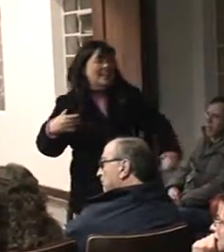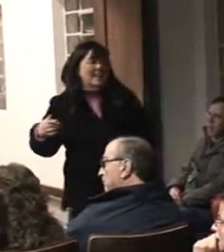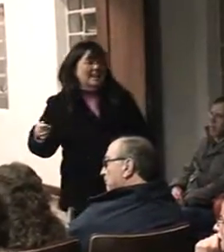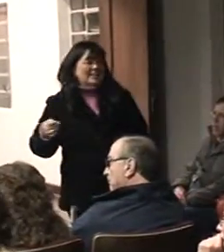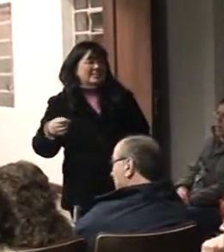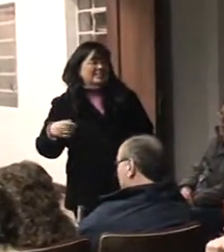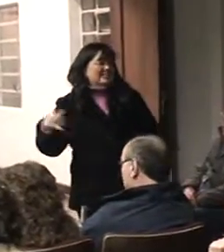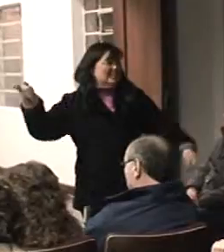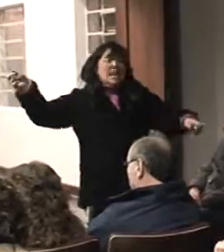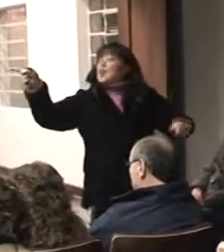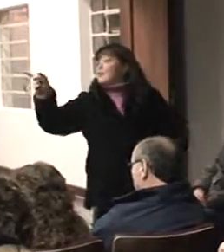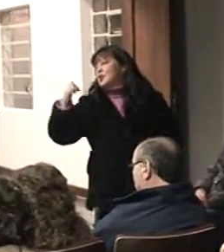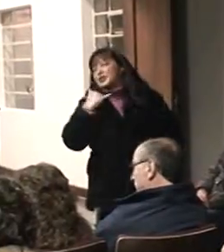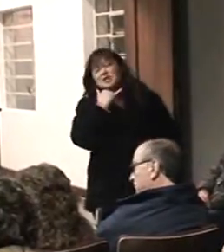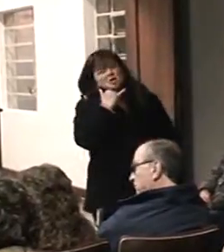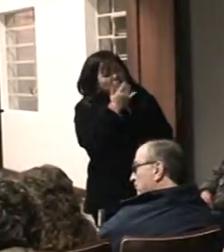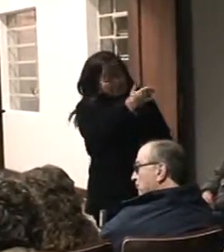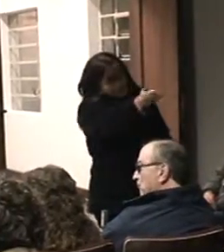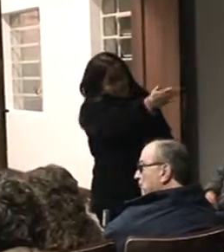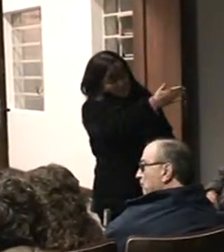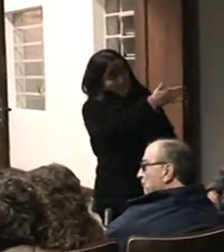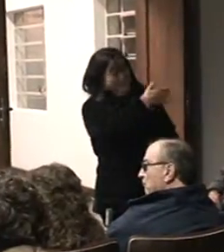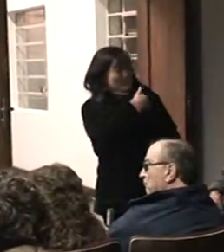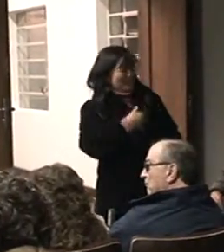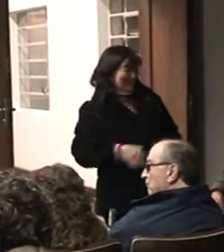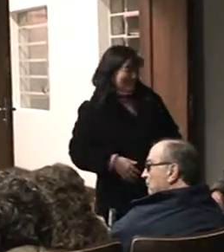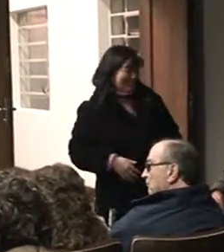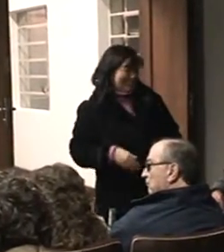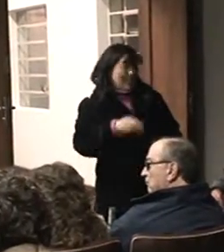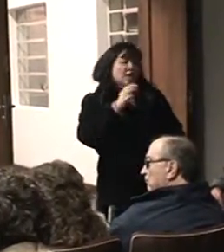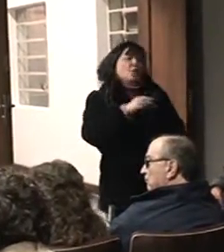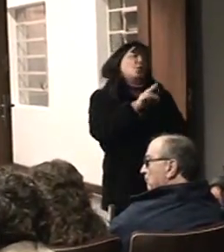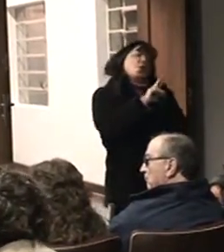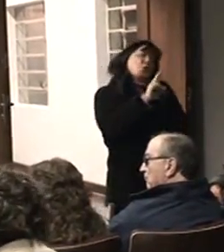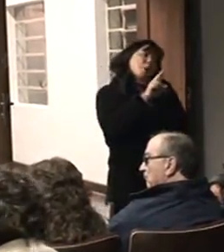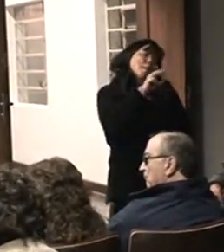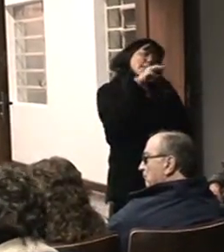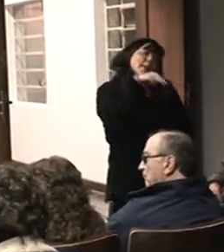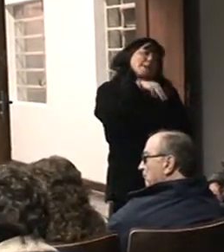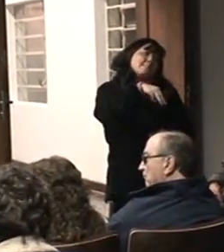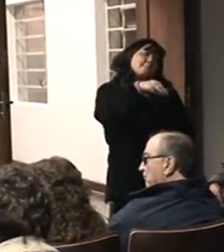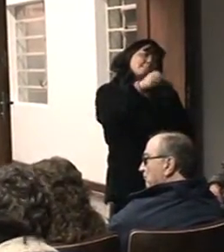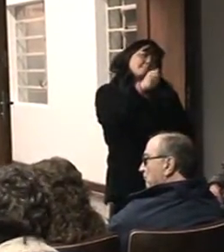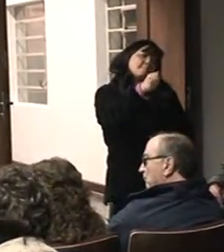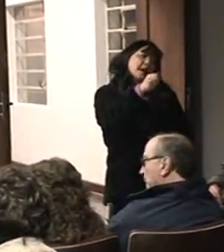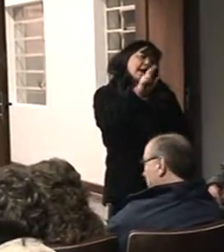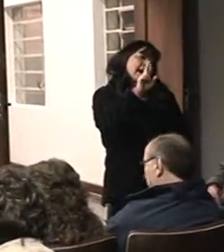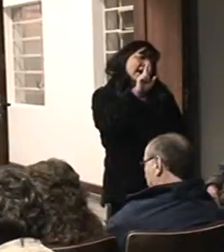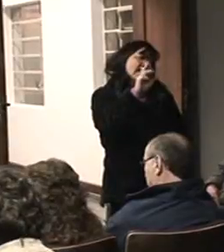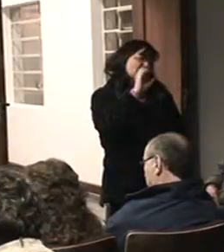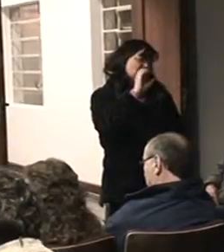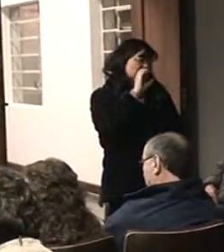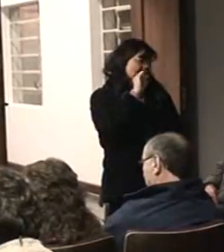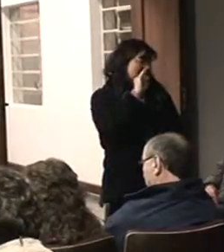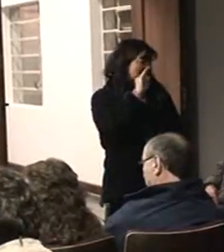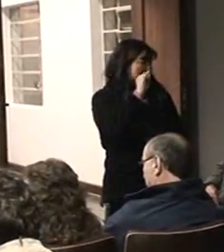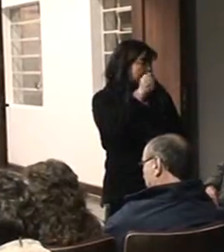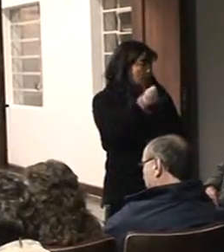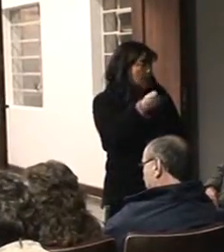a Márcia que entende o NAP e também a Sueli, que em virtude